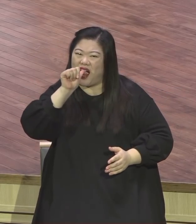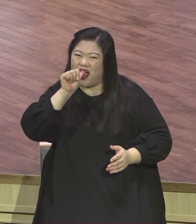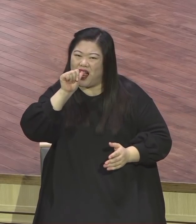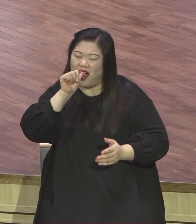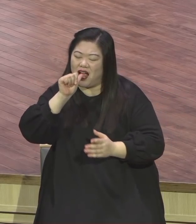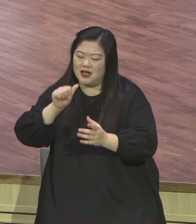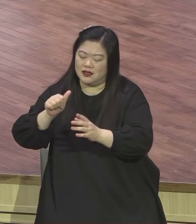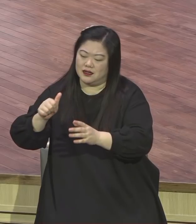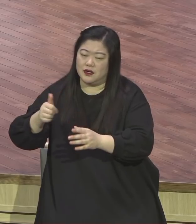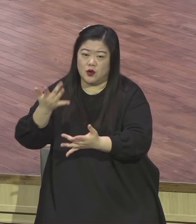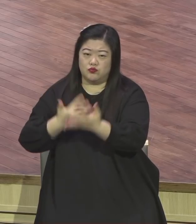빠져